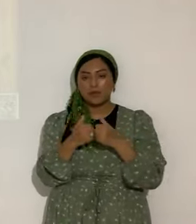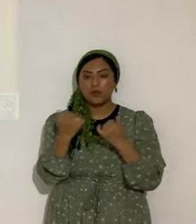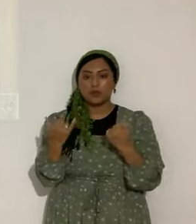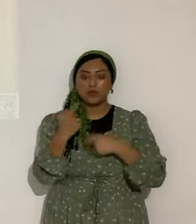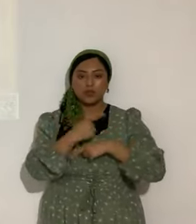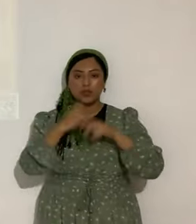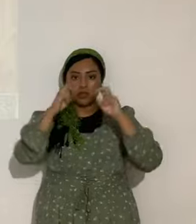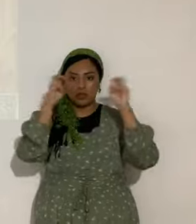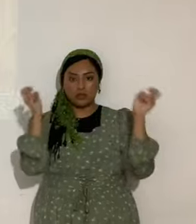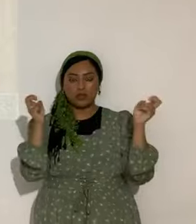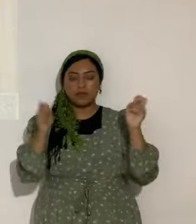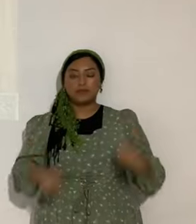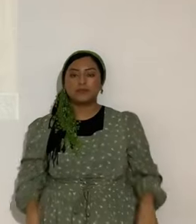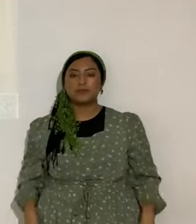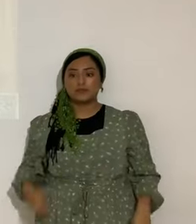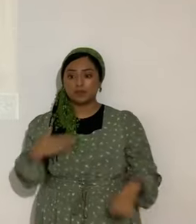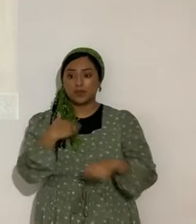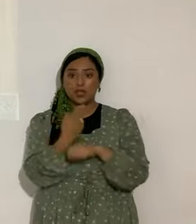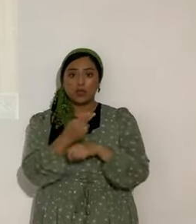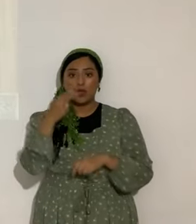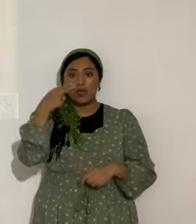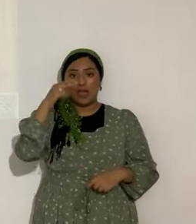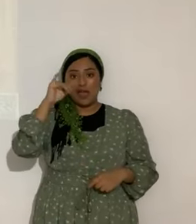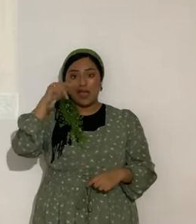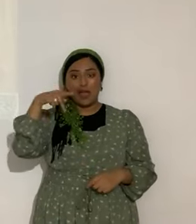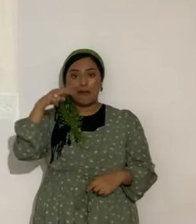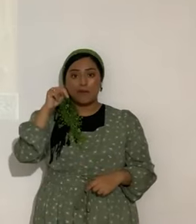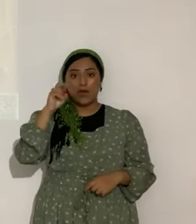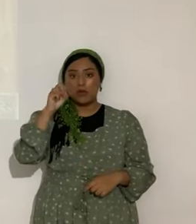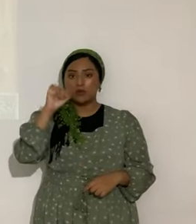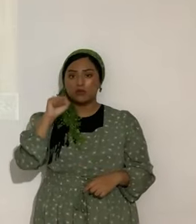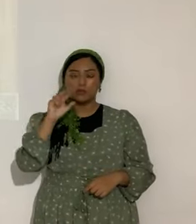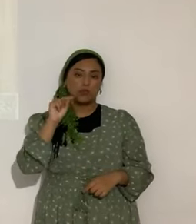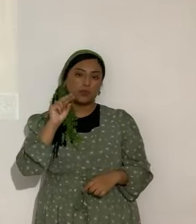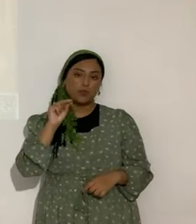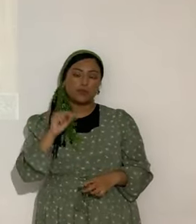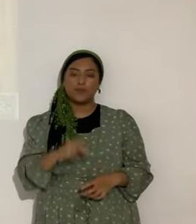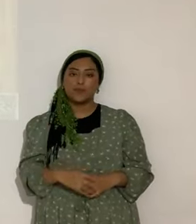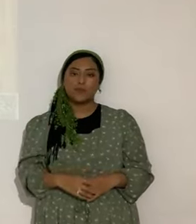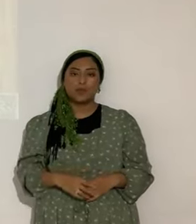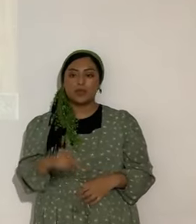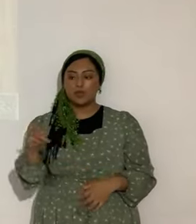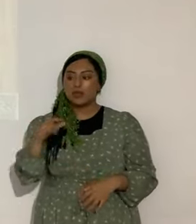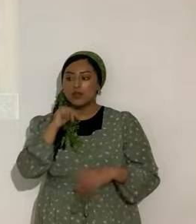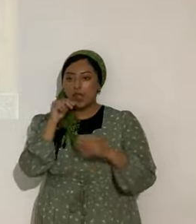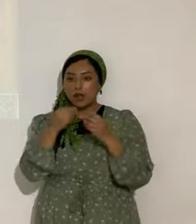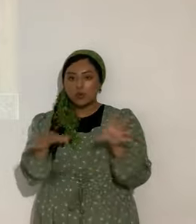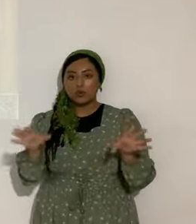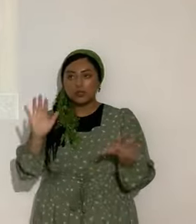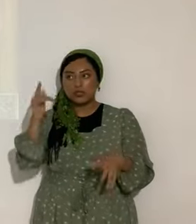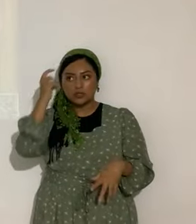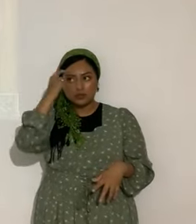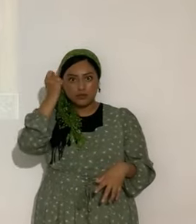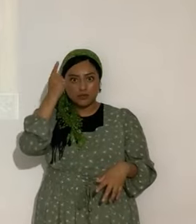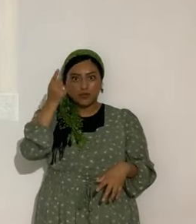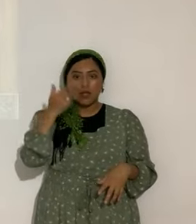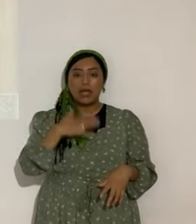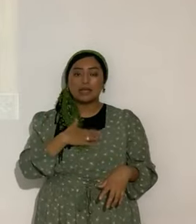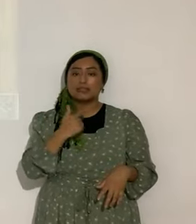¿Lo hipnoticé? No. No lo hipnoticé. No lo hipnoticé. No perdió su conciencia. Porque dije que la mente